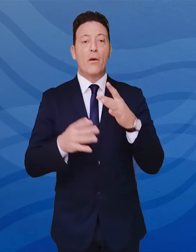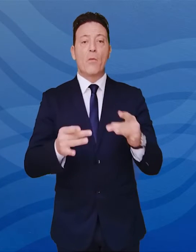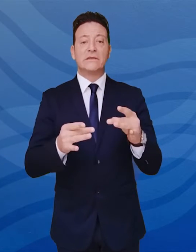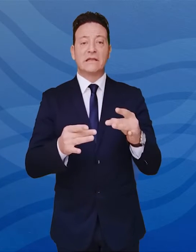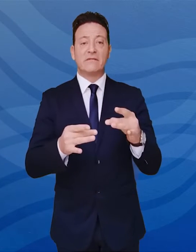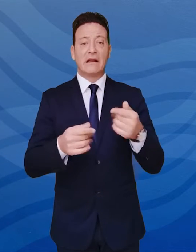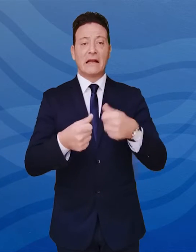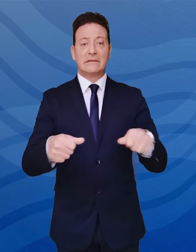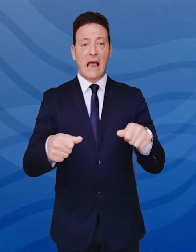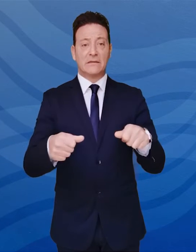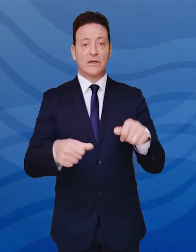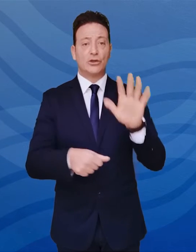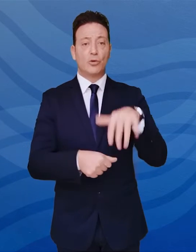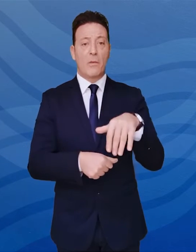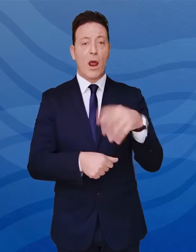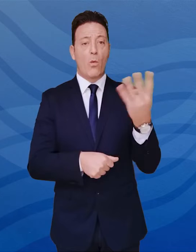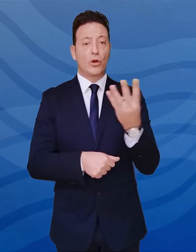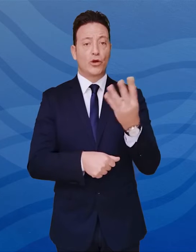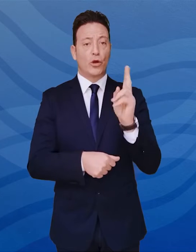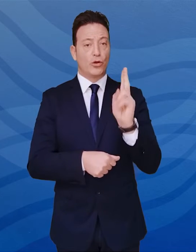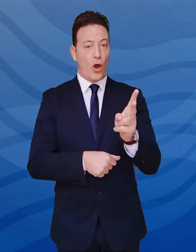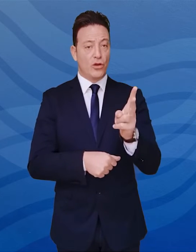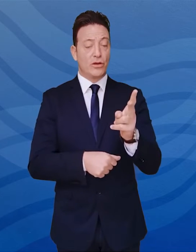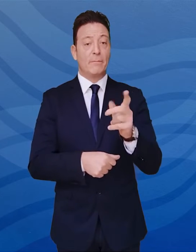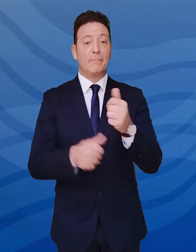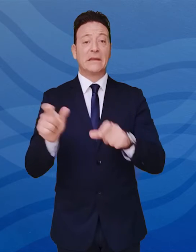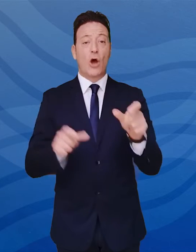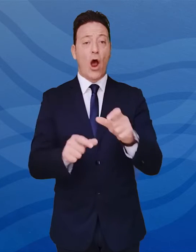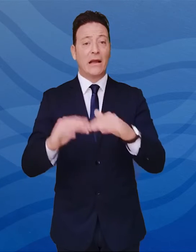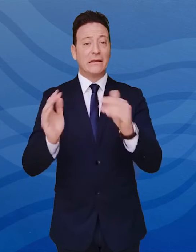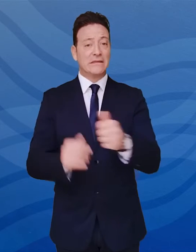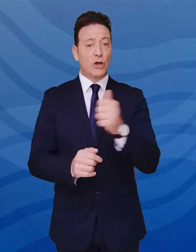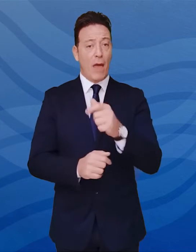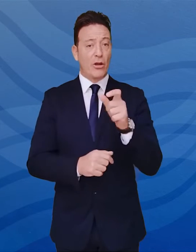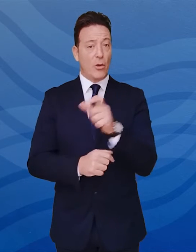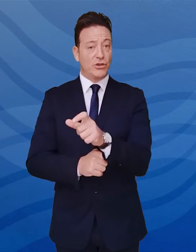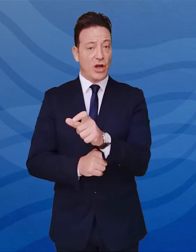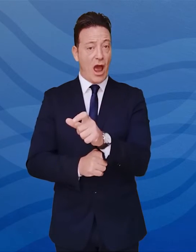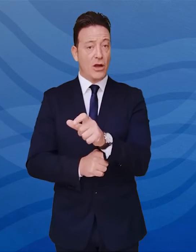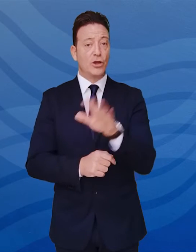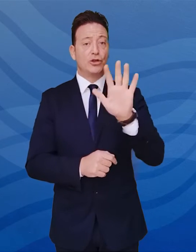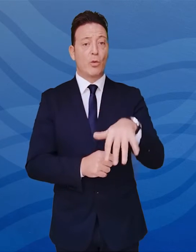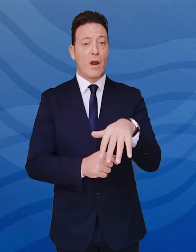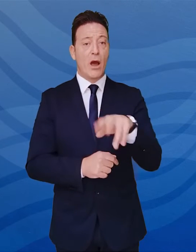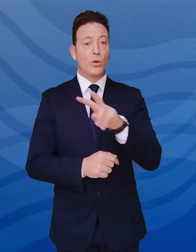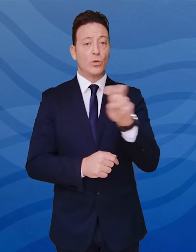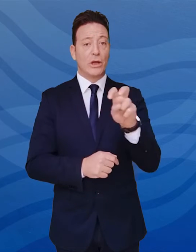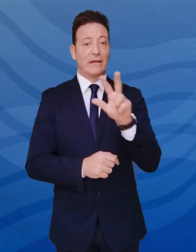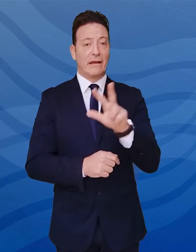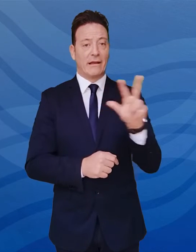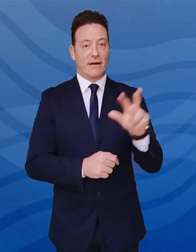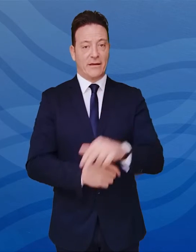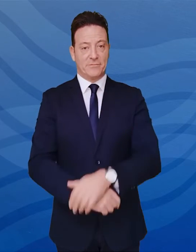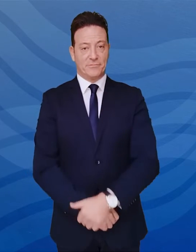residenti sono 5.412 e i residenti ad oggi in isolamento domiciliare sono 5.233.